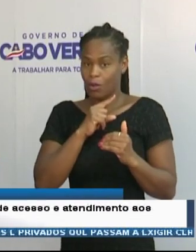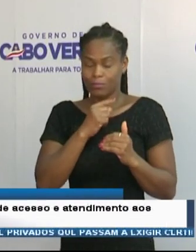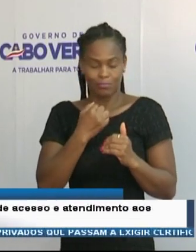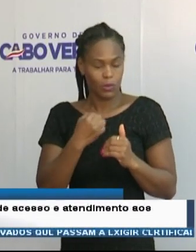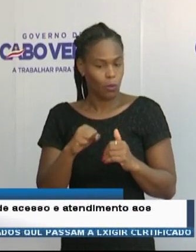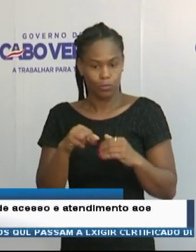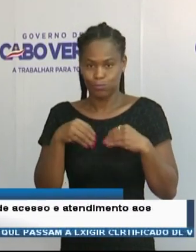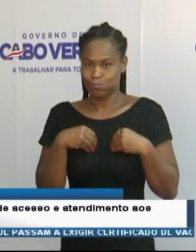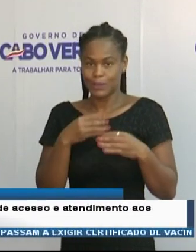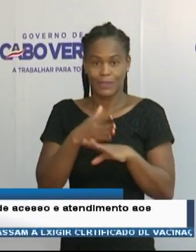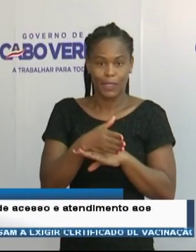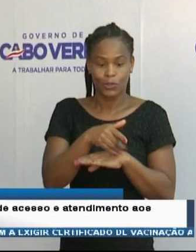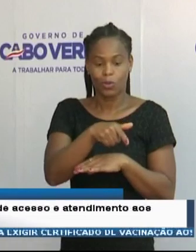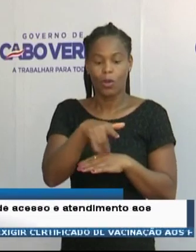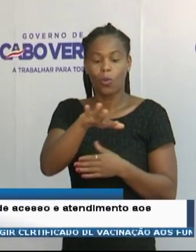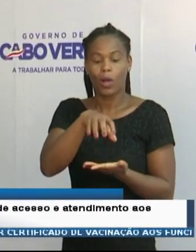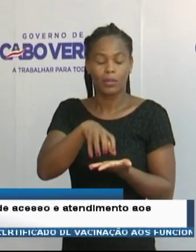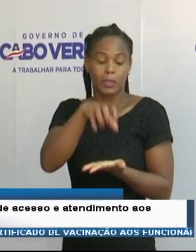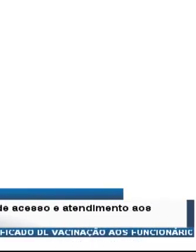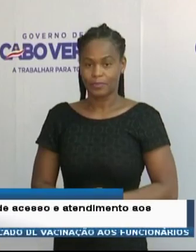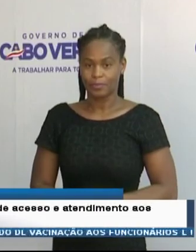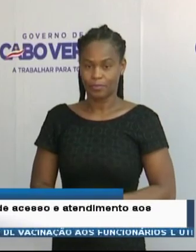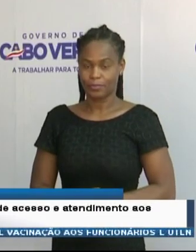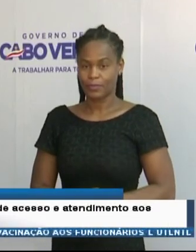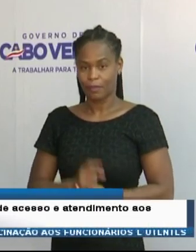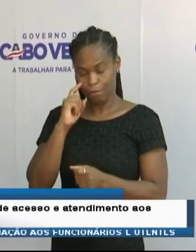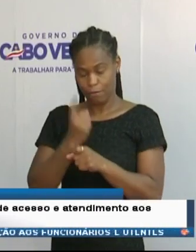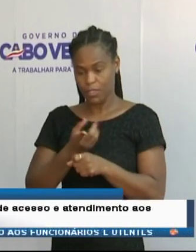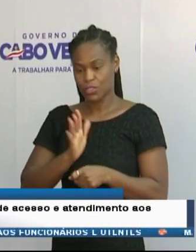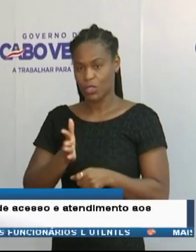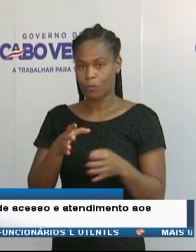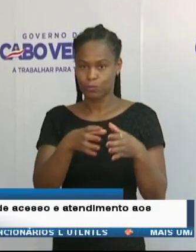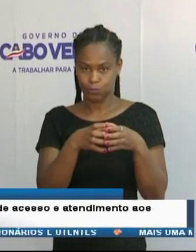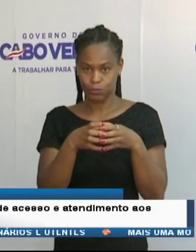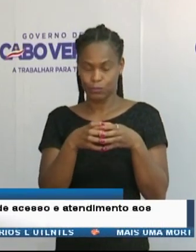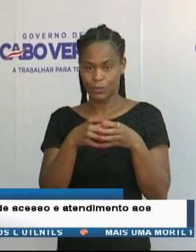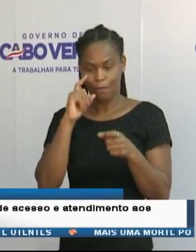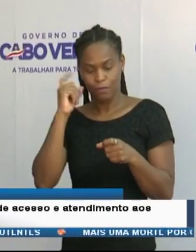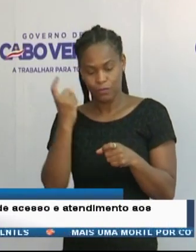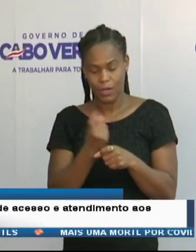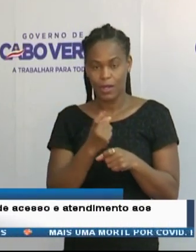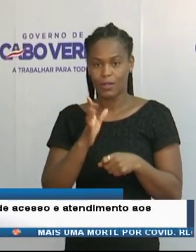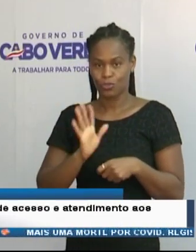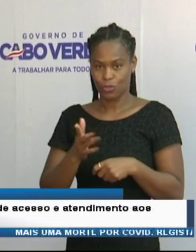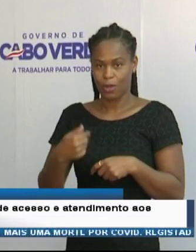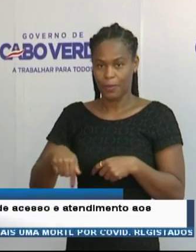acesso a instalações físicas, a serviços. Existe já uma equipa de fiscalização